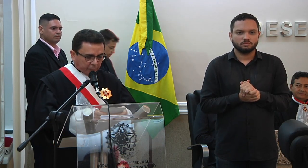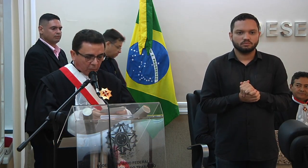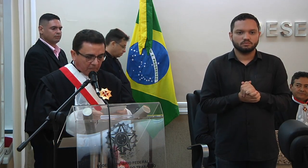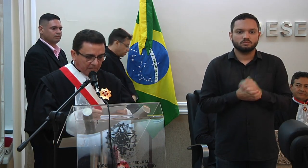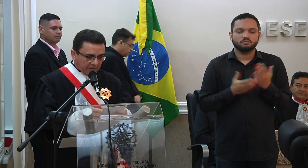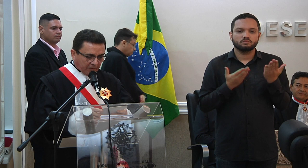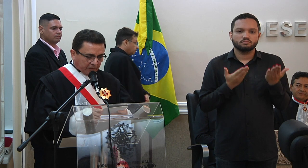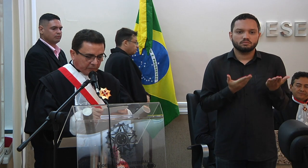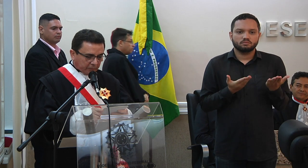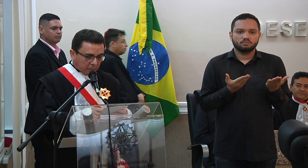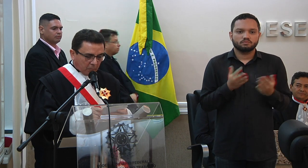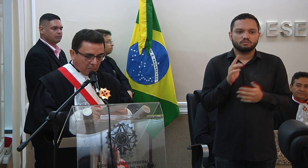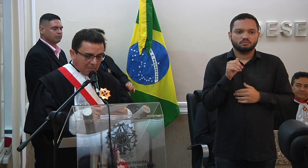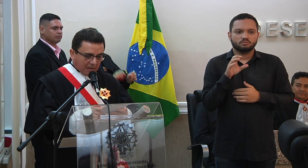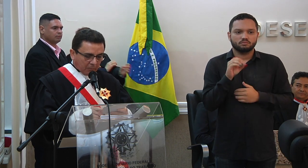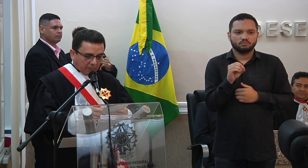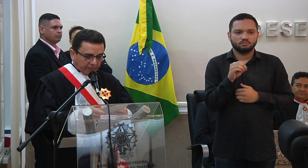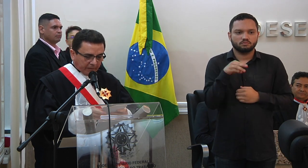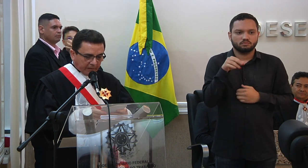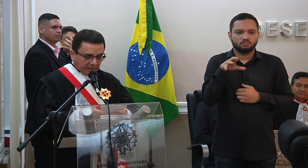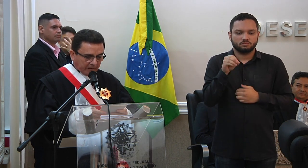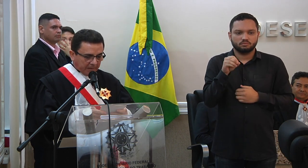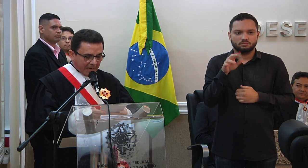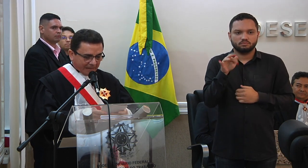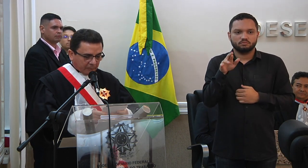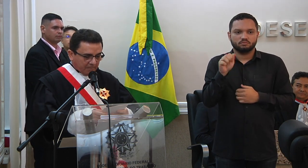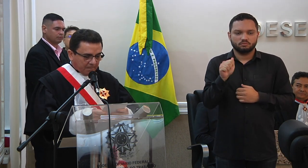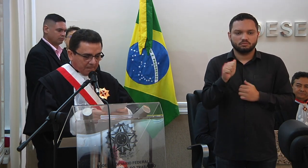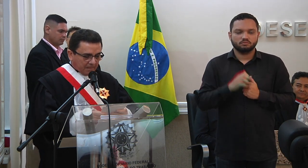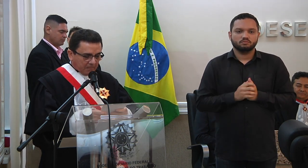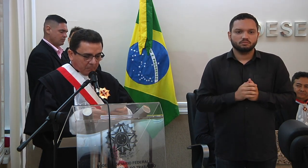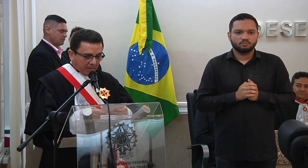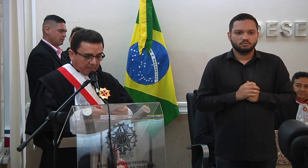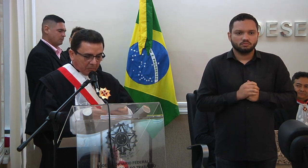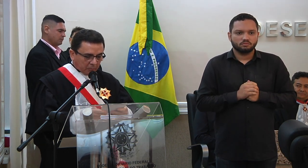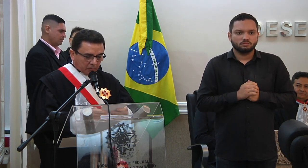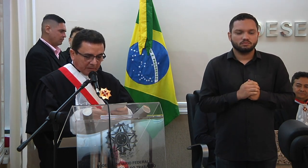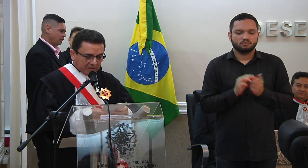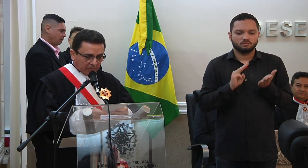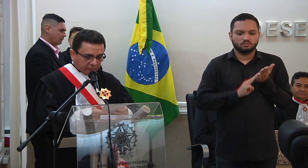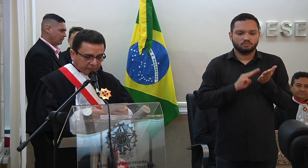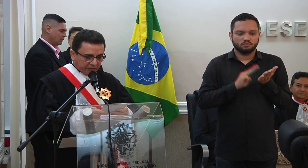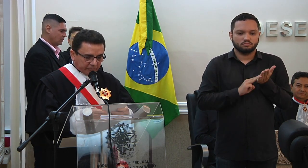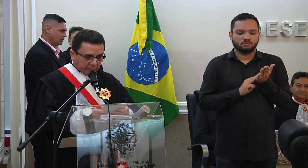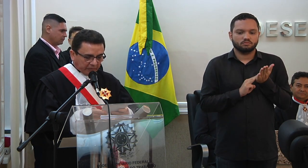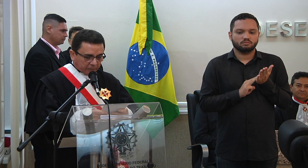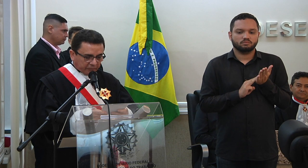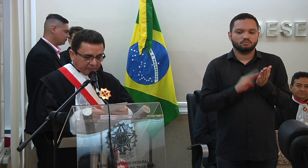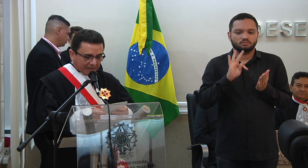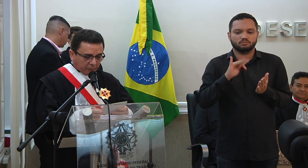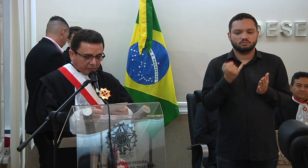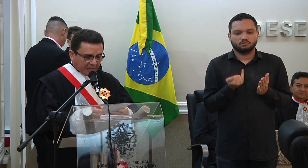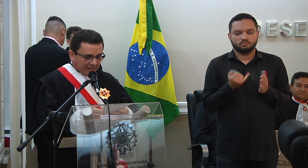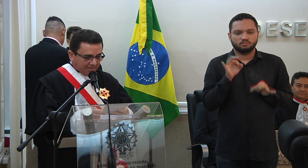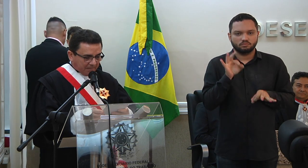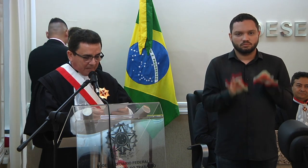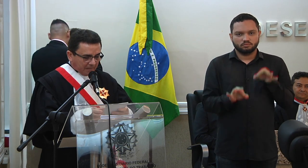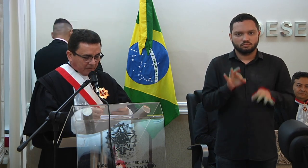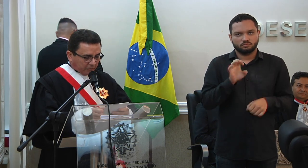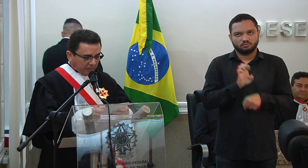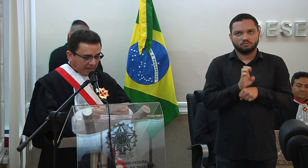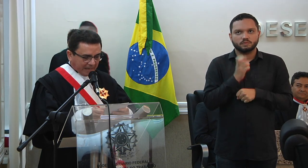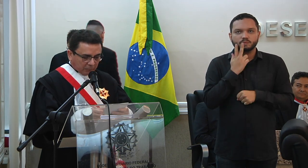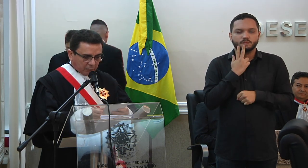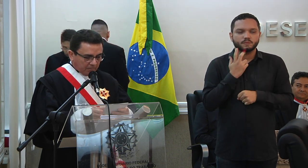Excelentíssimo senhor, Francisco Mauro Ferreira Liberato, membro do Tribunal de Justiça do Estado do Ceará,